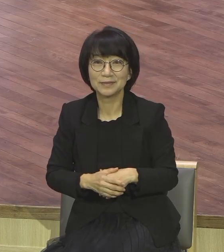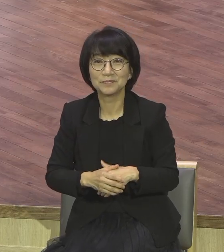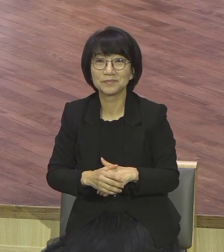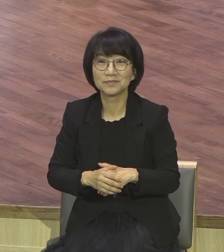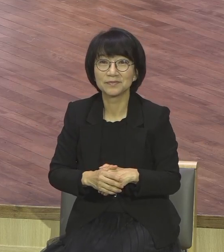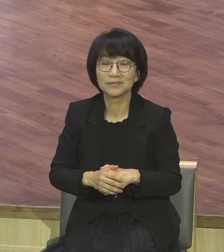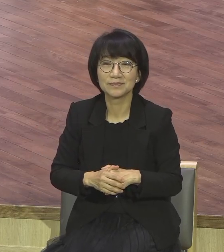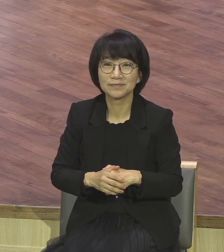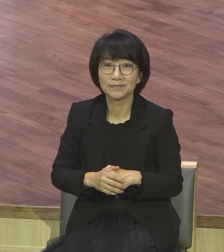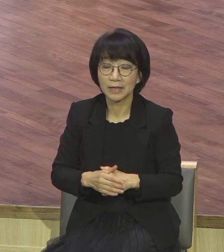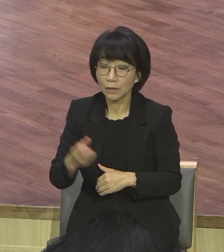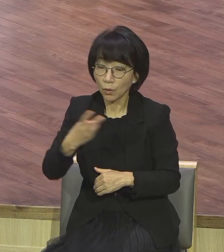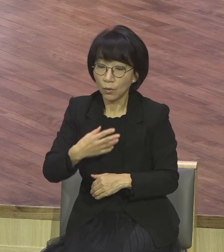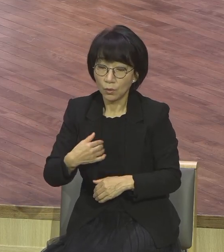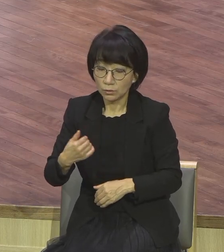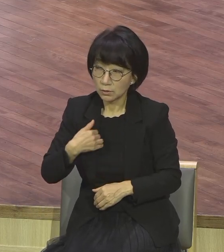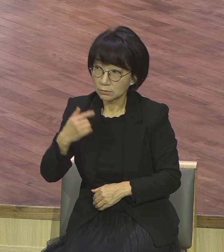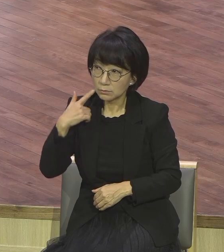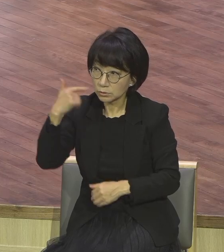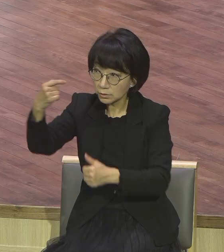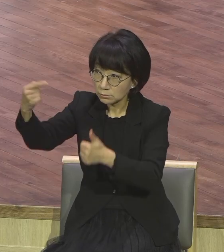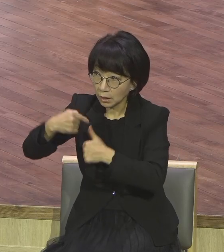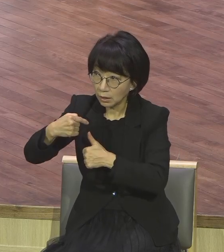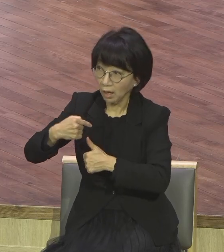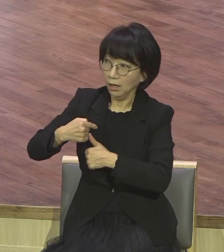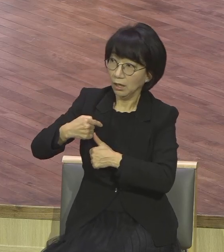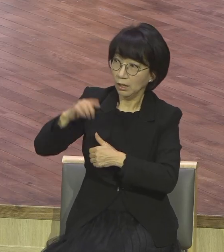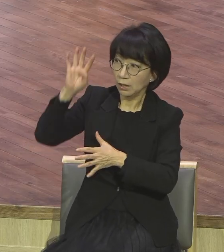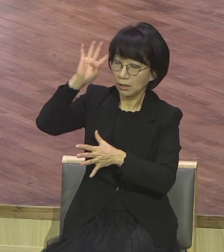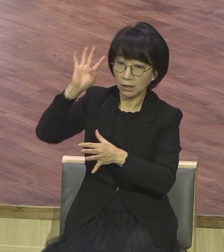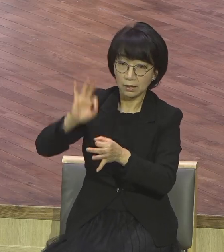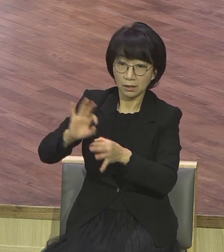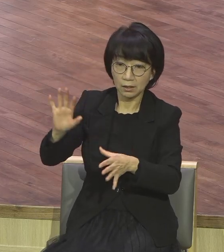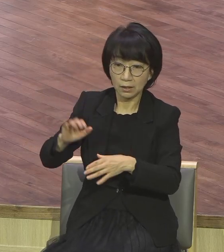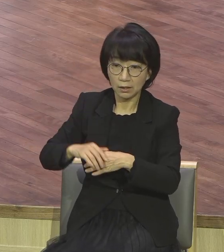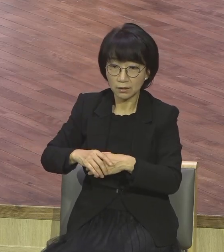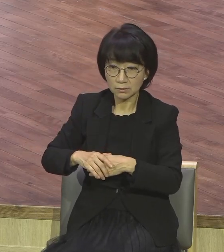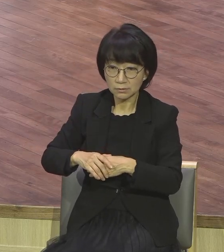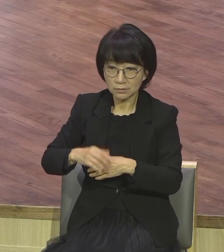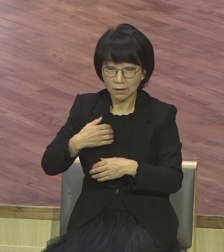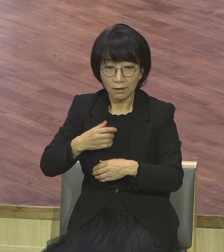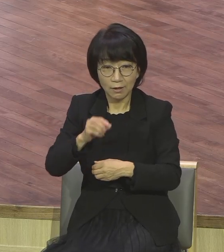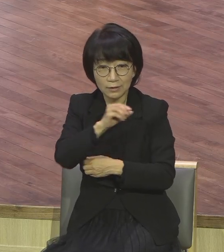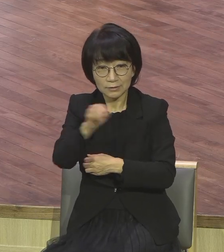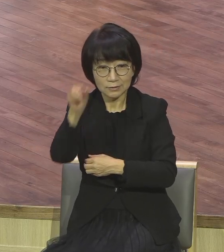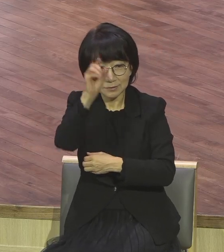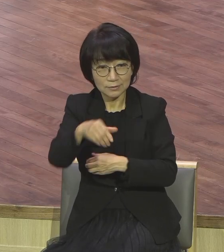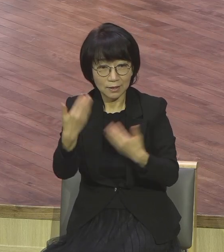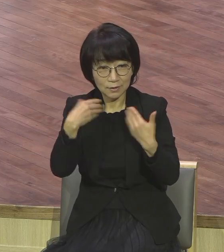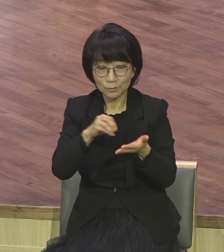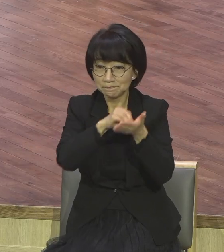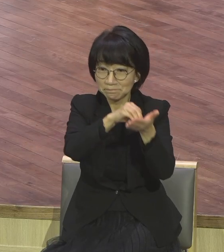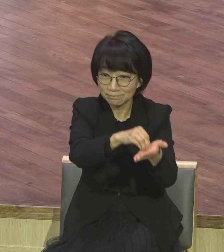목회를 해봤습니까 부역자를 해봤습니까 아무것도 아니고 신학교만 다니다고 장로하면 사업하면 하다가 바로 그런 개척